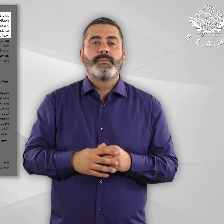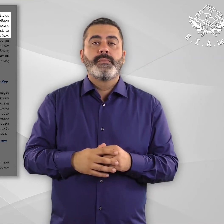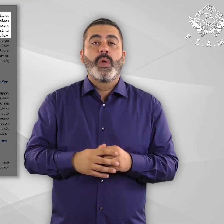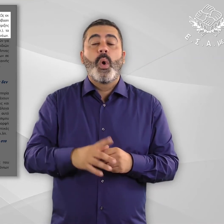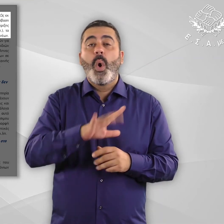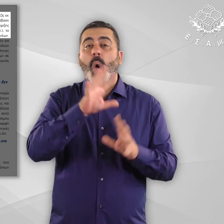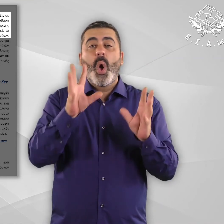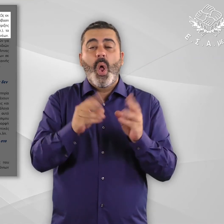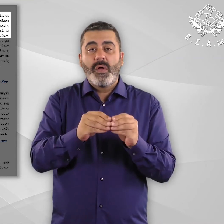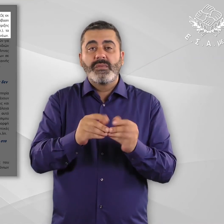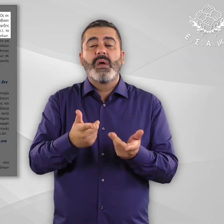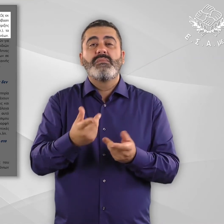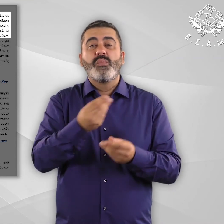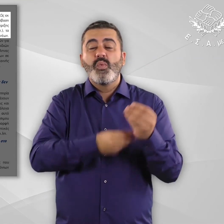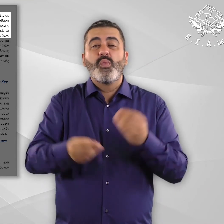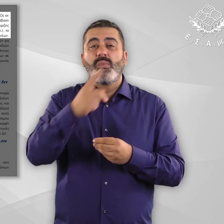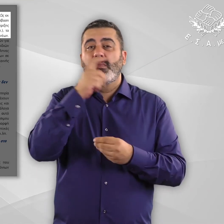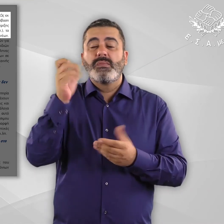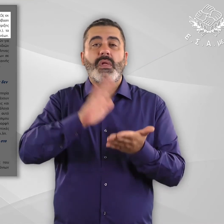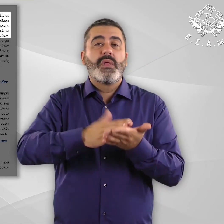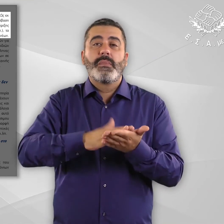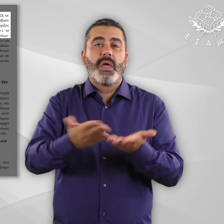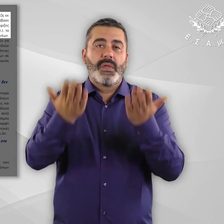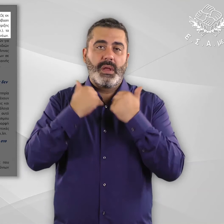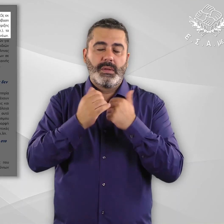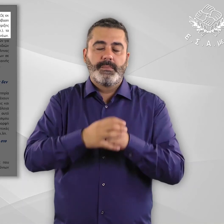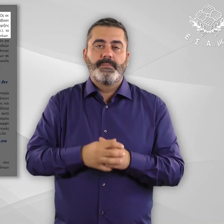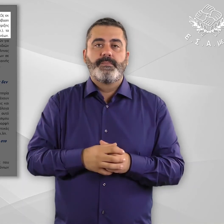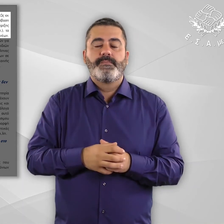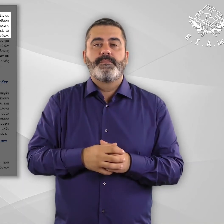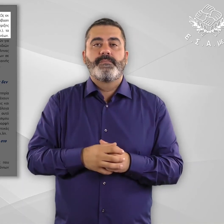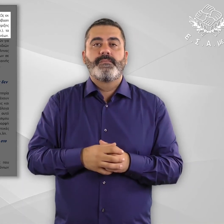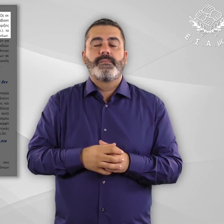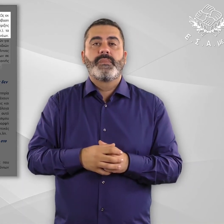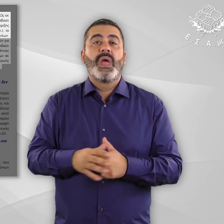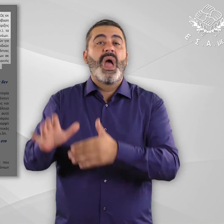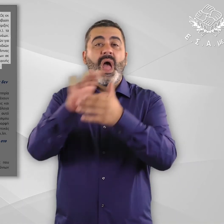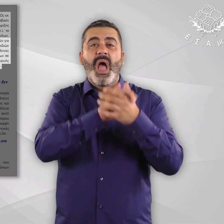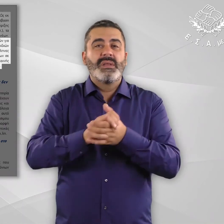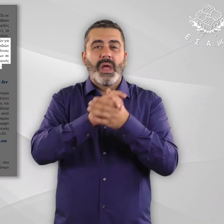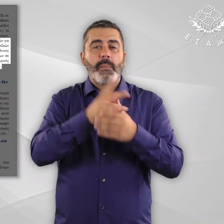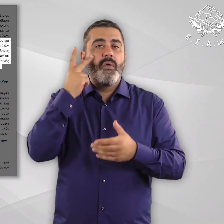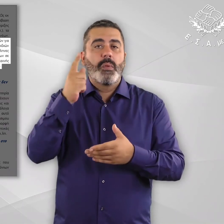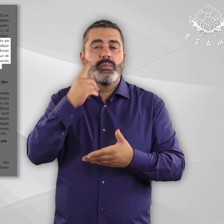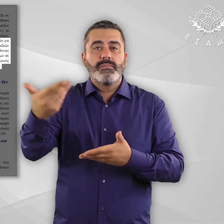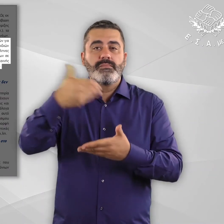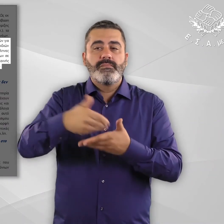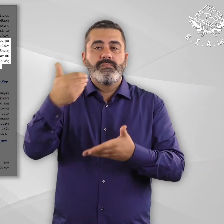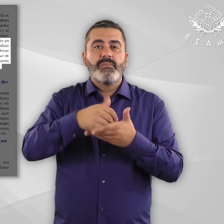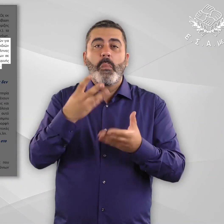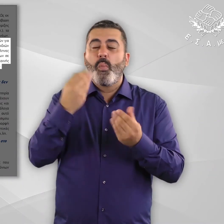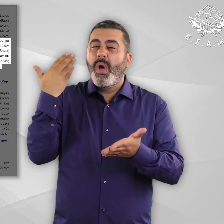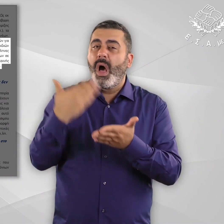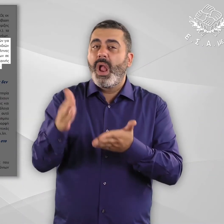εργοθεραπεία κλπ. Κλείνει η παρένθεση, τα οποία δυσχεραίνονται και από την έλλειψη διερμηνέων. Επιπροσθέτως, η